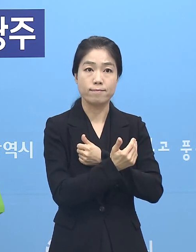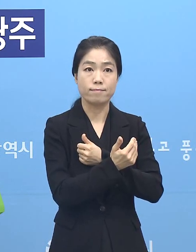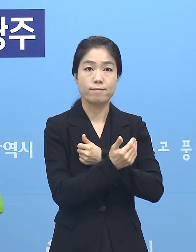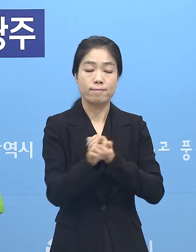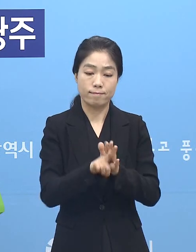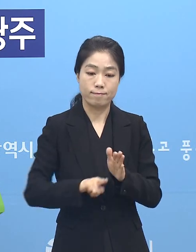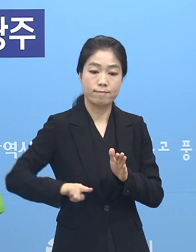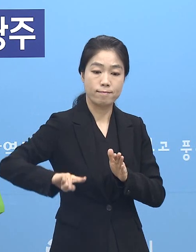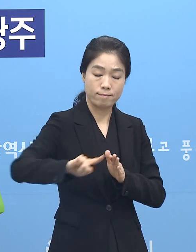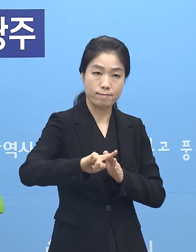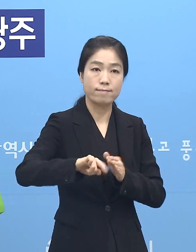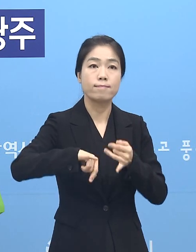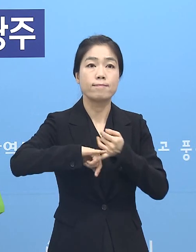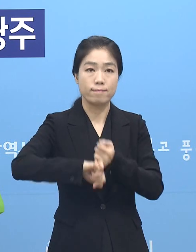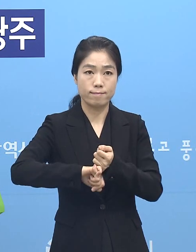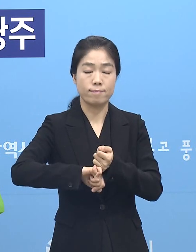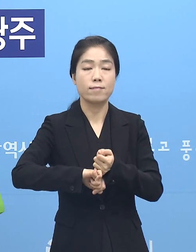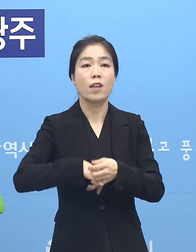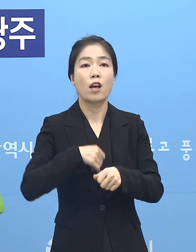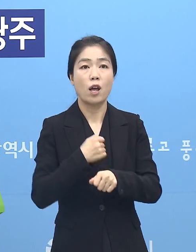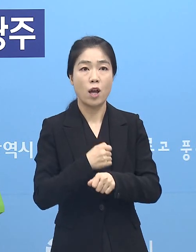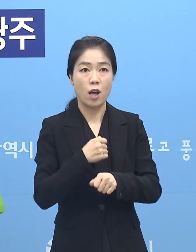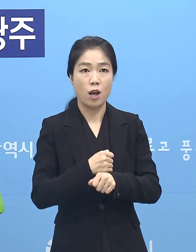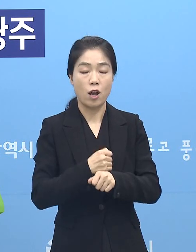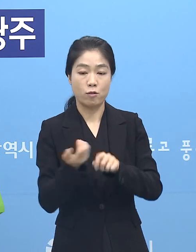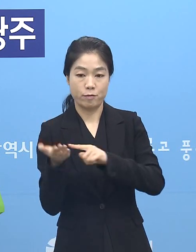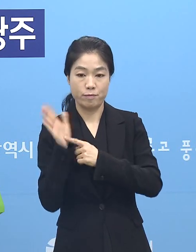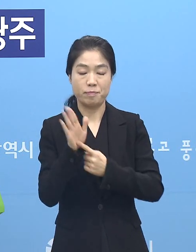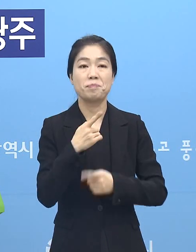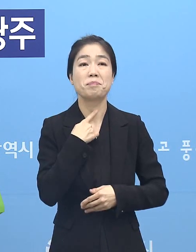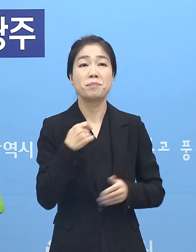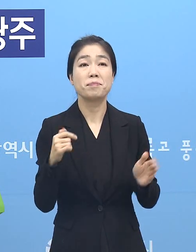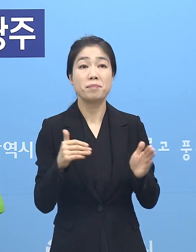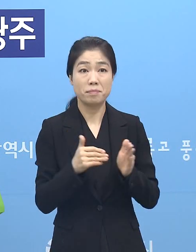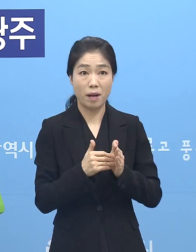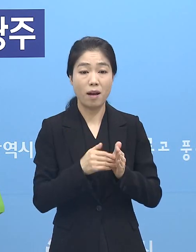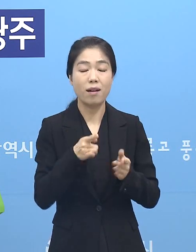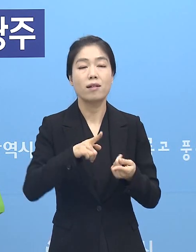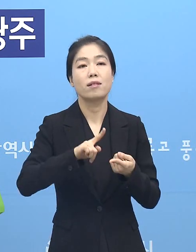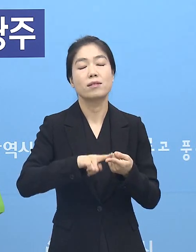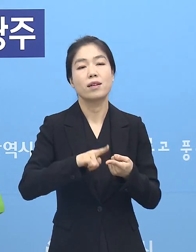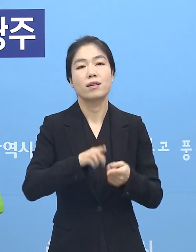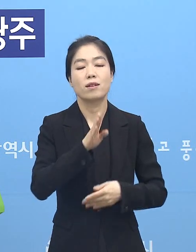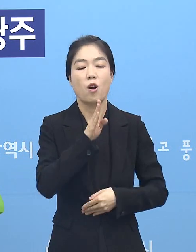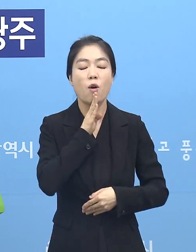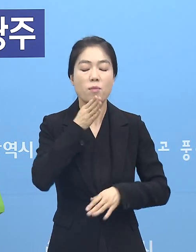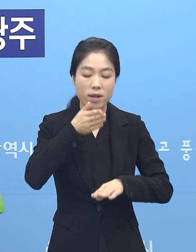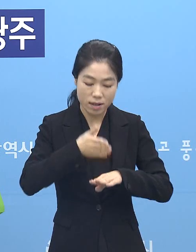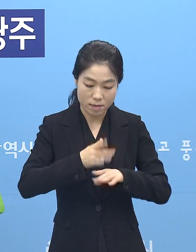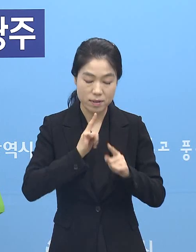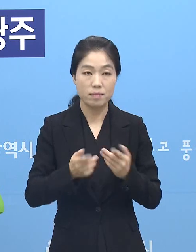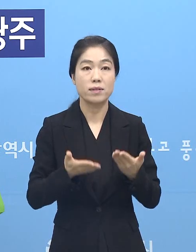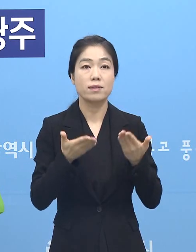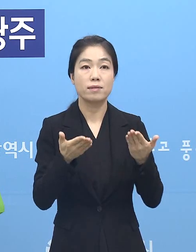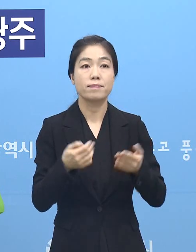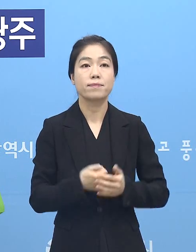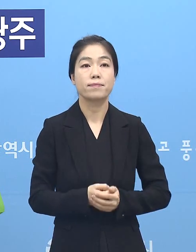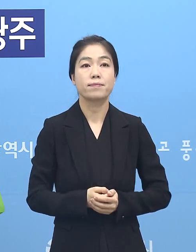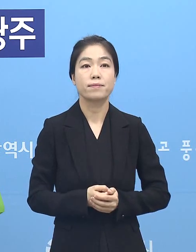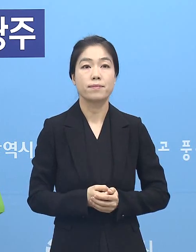앞장서기로 결의하고 다음화문까지 발표해 주신 데 대해 깊은 감사를 드립니다.